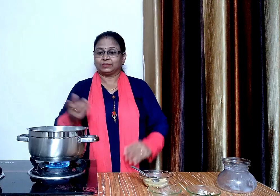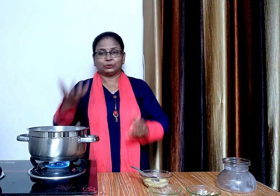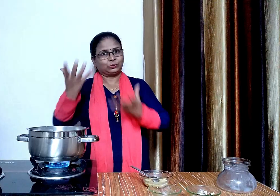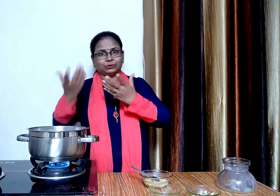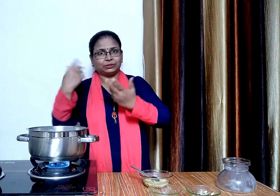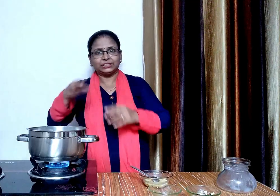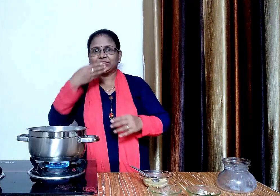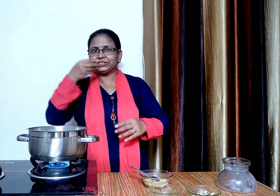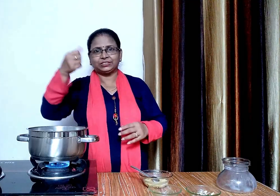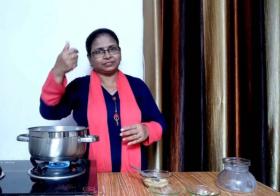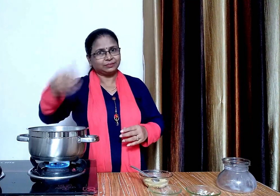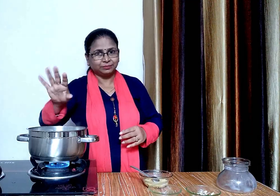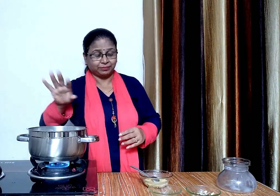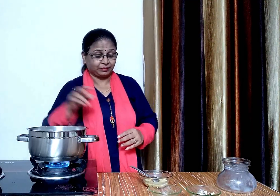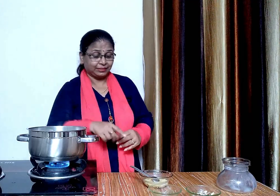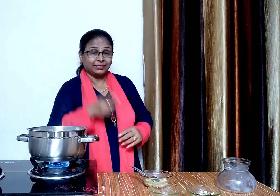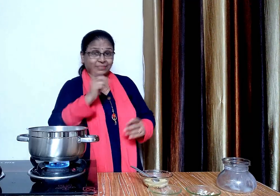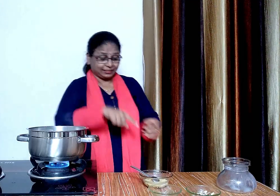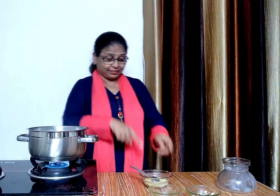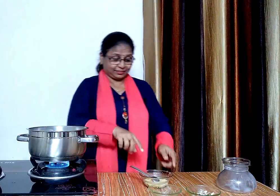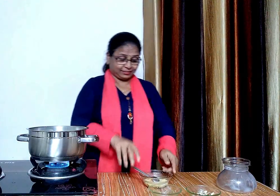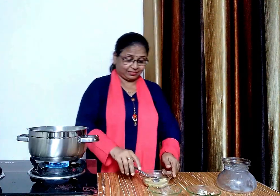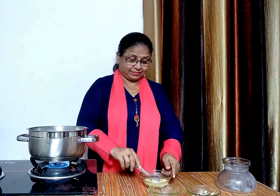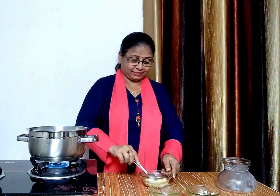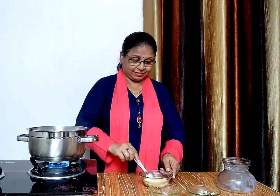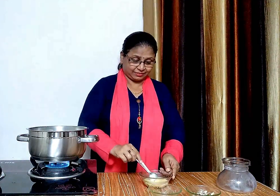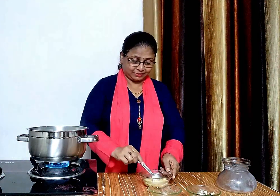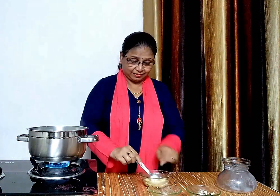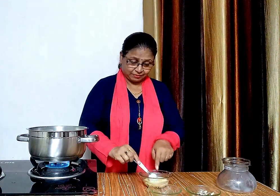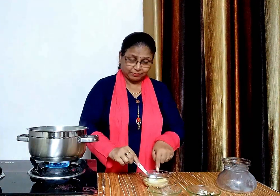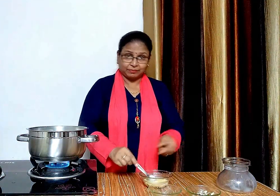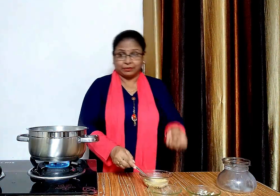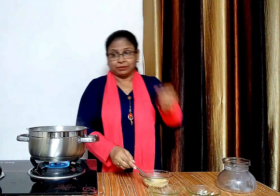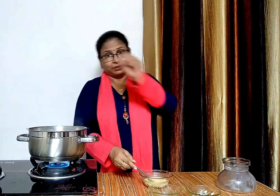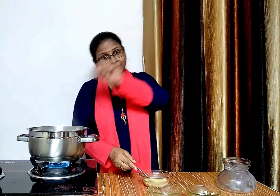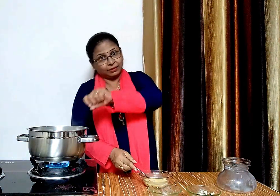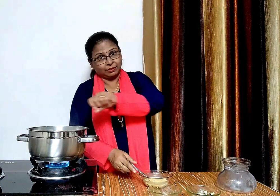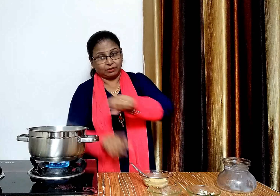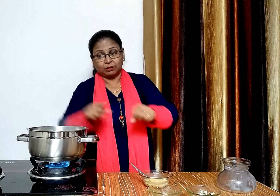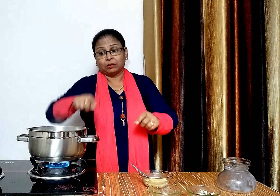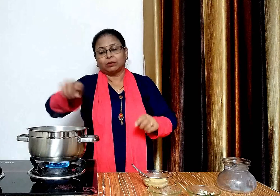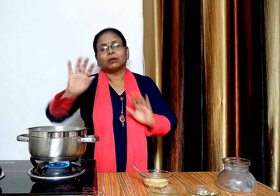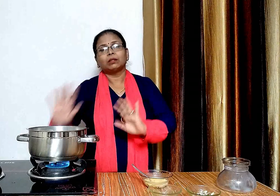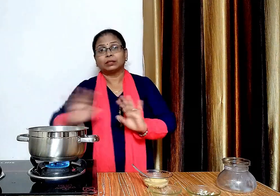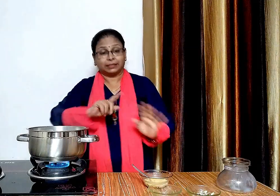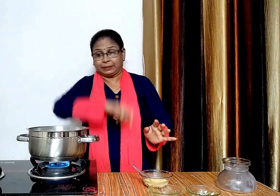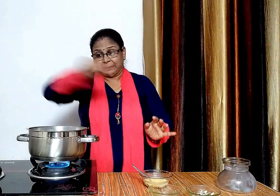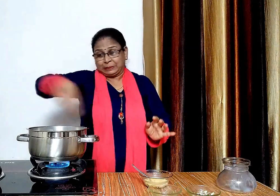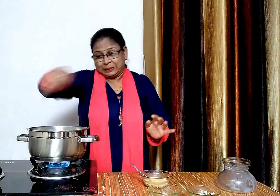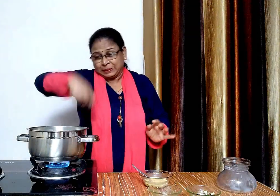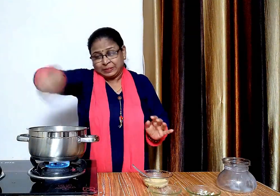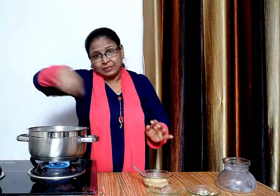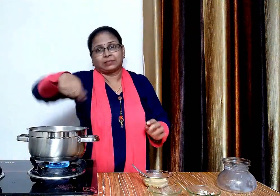देखिये दूट उबल चुका है अब हम इसमें कस्षट पाड़ों का फोल डाल देंगे ध्यान रहा हम इसे डालते समय लगाता चलाएंगे